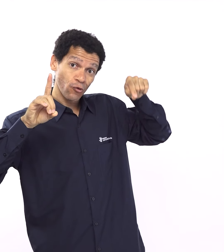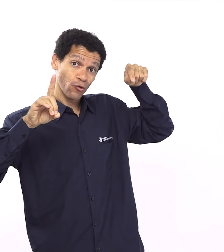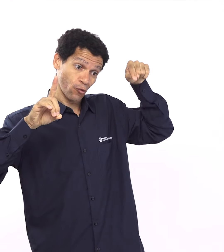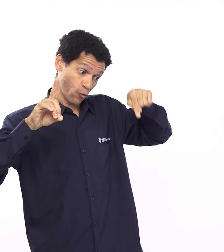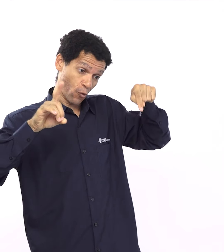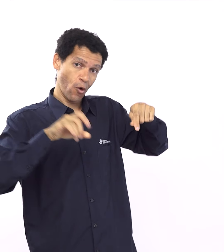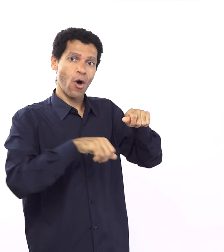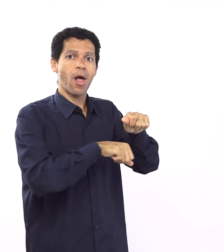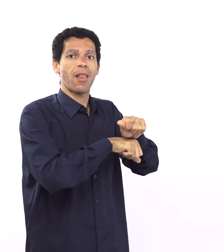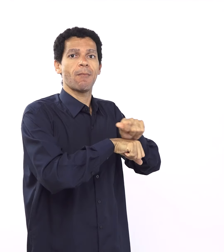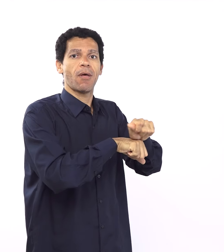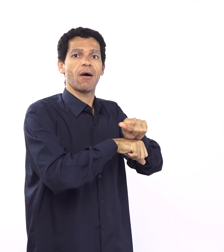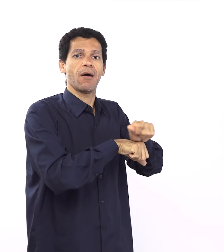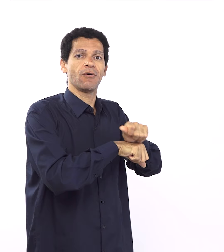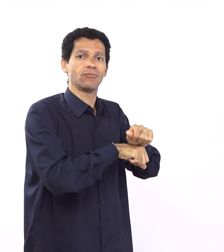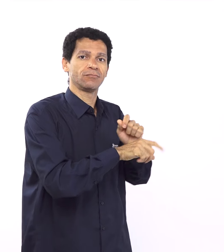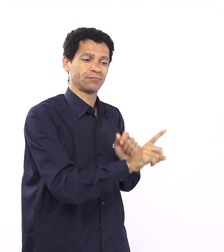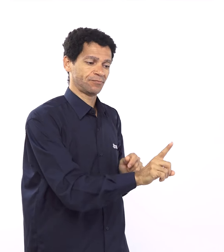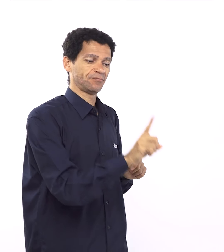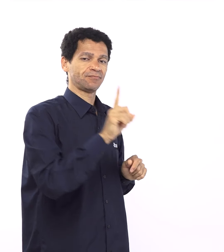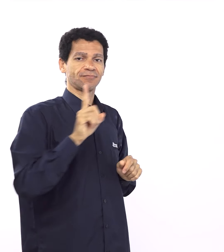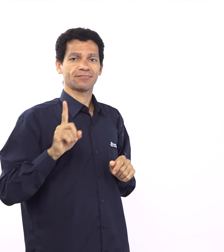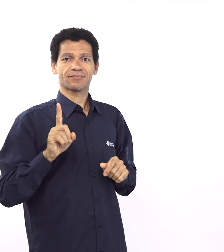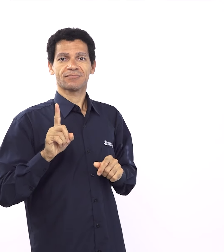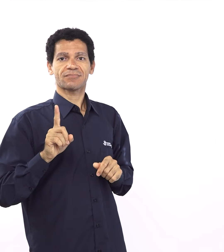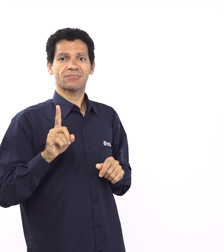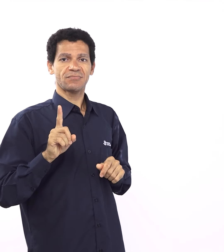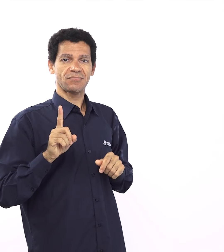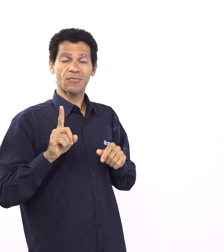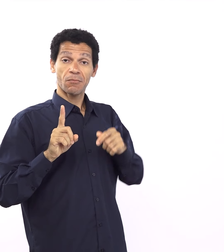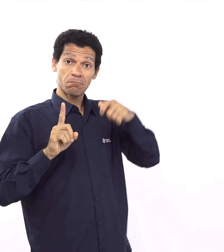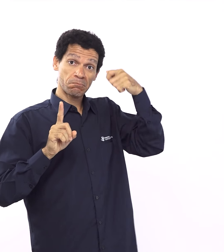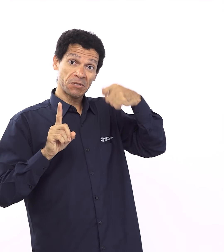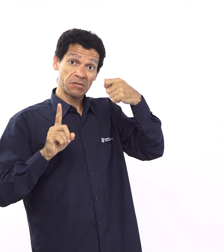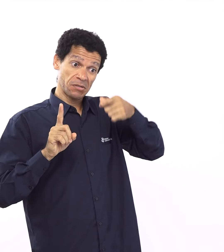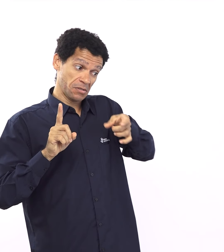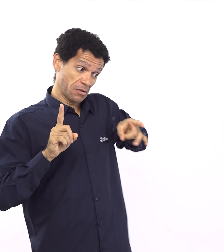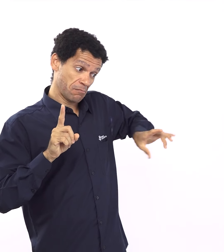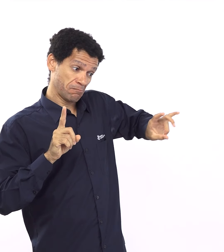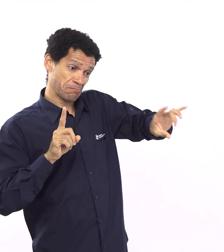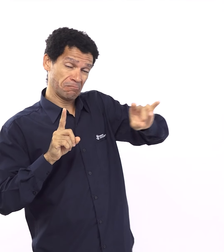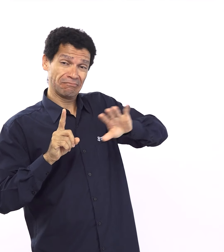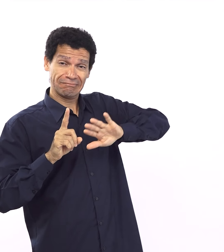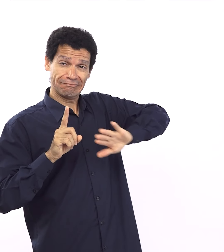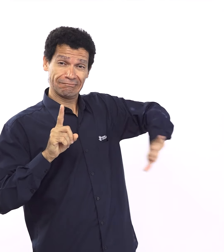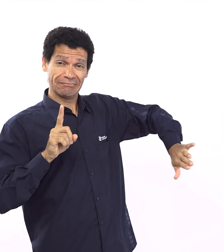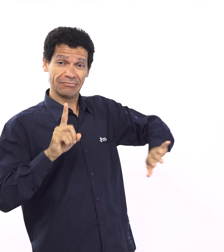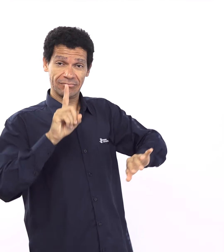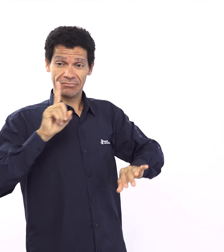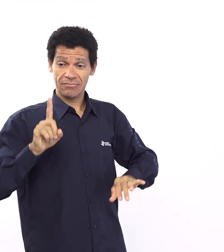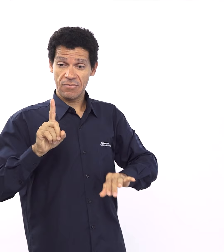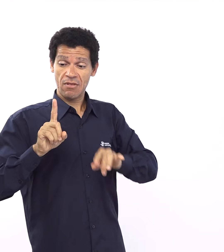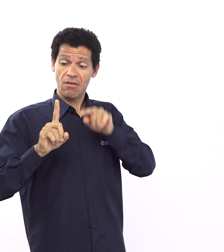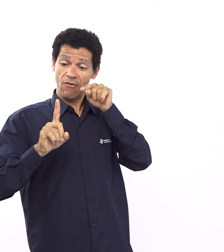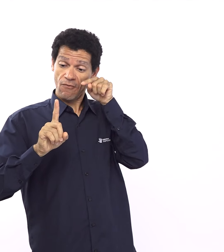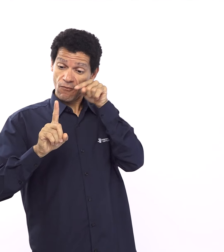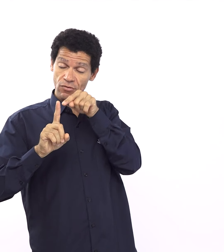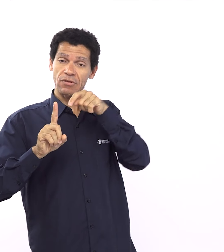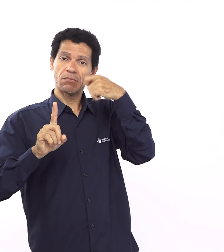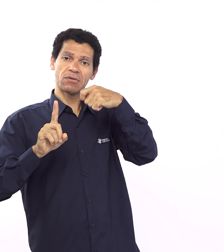Como é que essas coisas aí se encaixam, como é que essas peças se encaixam? Eu acho que aqui a gente tem, pastor Fernando,